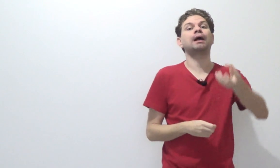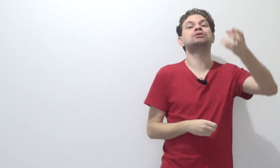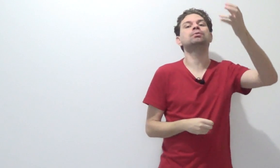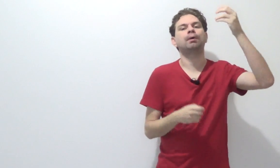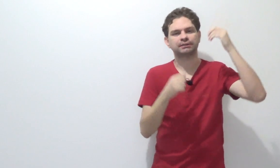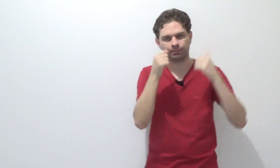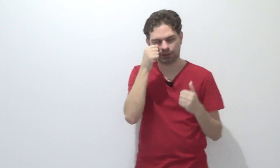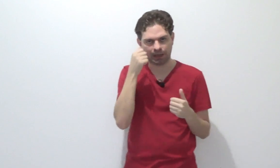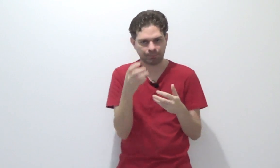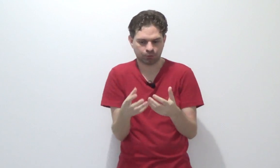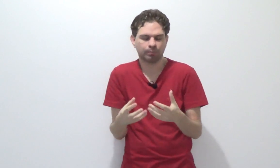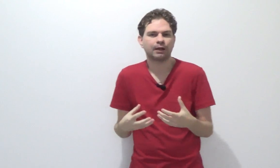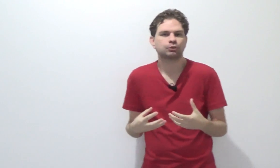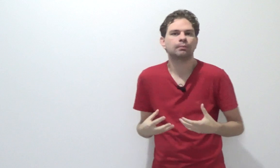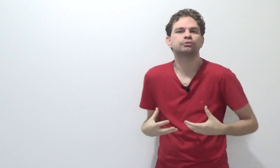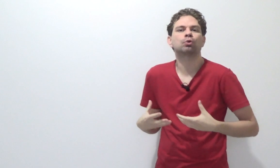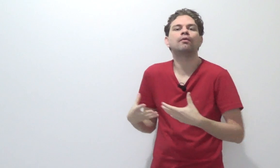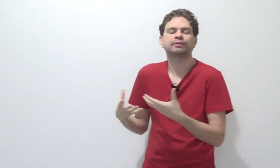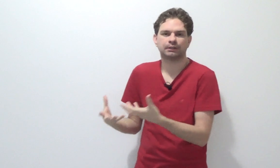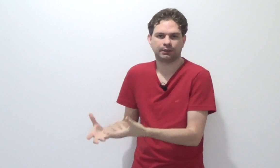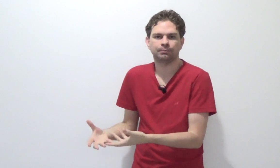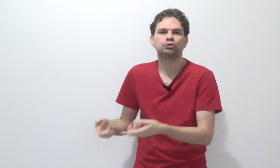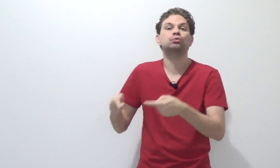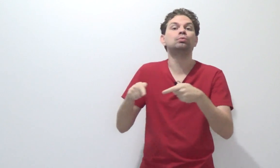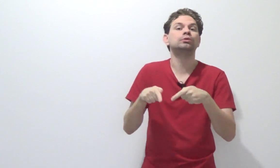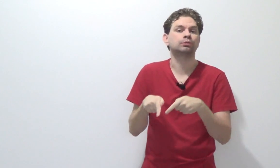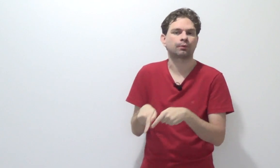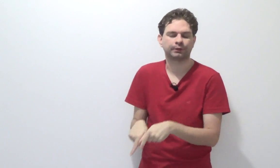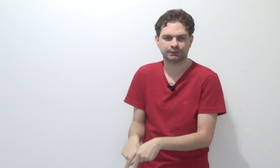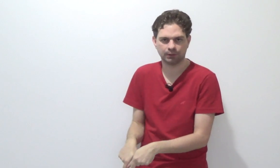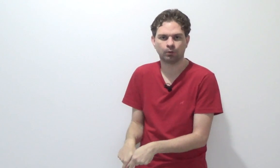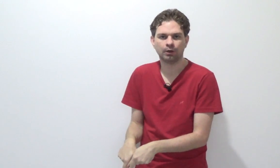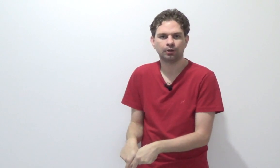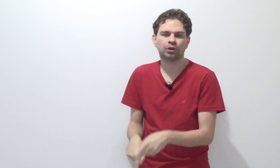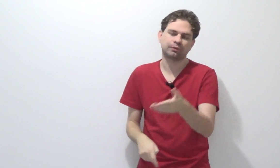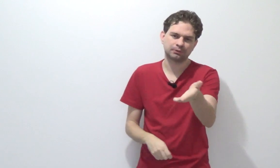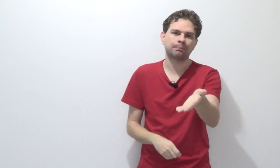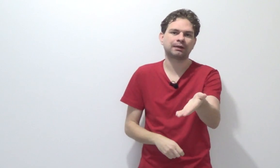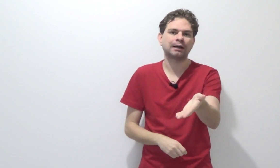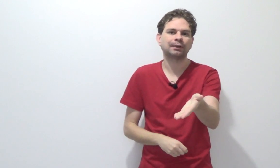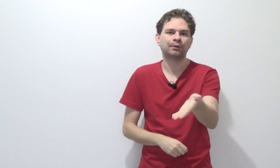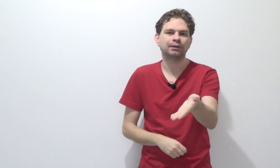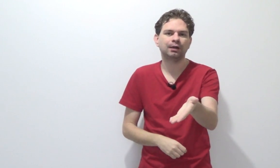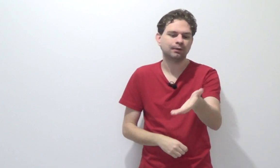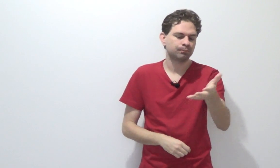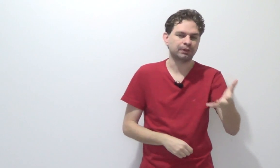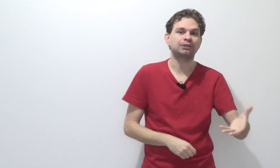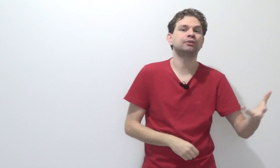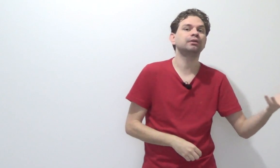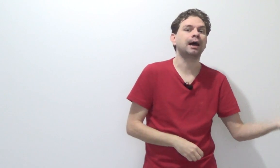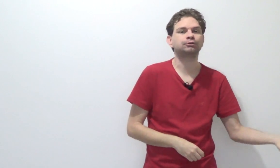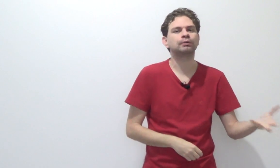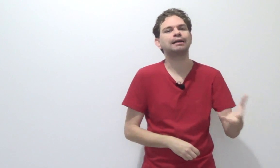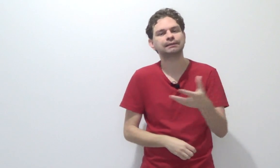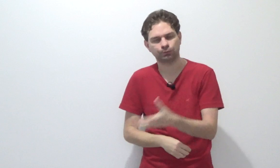Brasil possa aplicar, pra que o Brasil absorva esse crime e julgue o que aconteceu, nós vamos aplicar a teoria da atividade ou da ação.